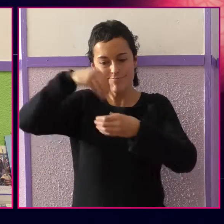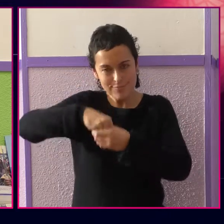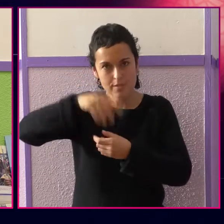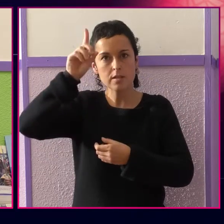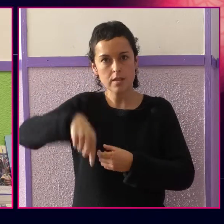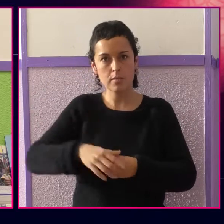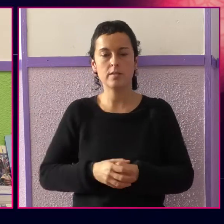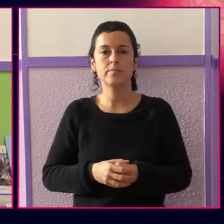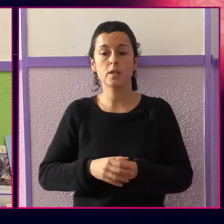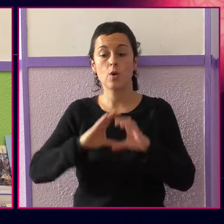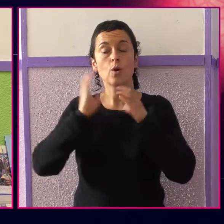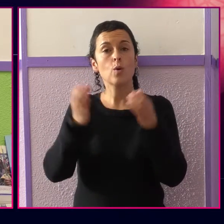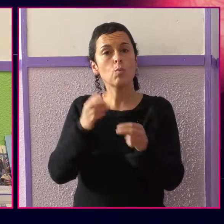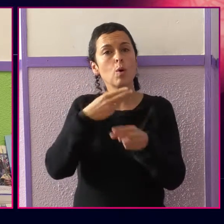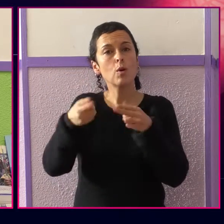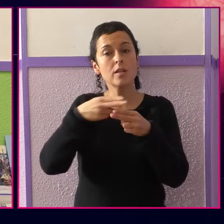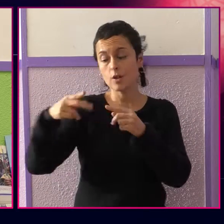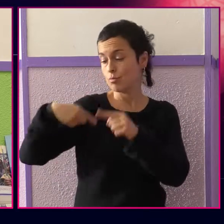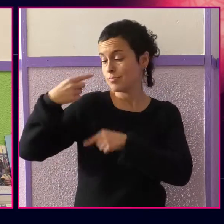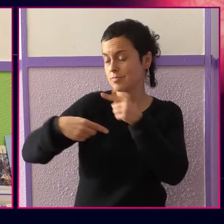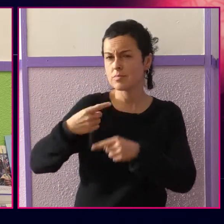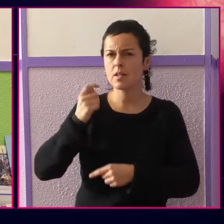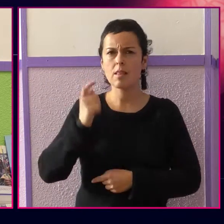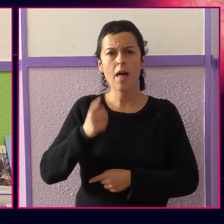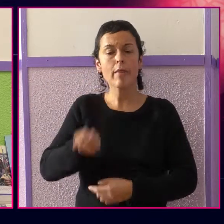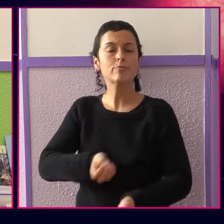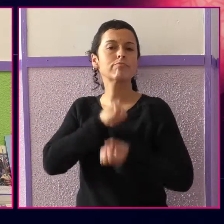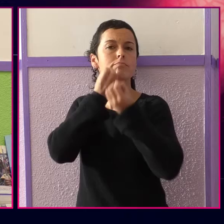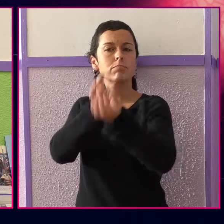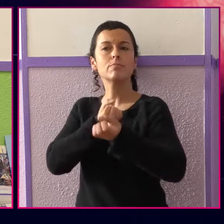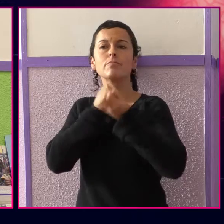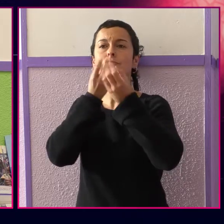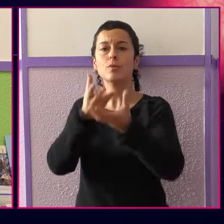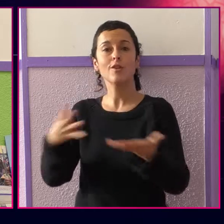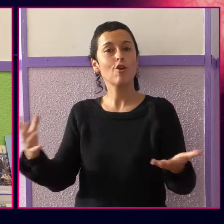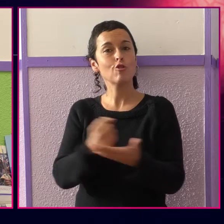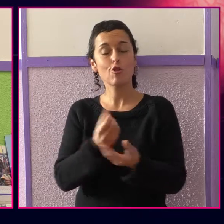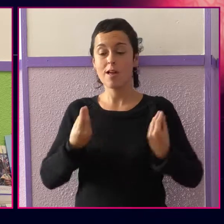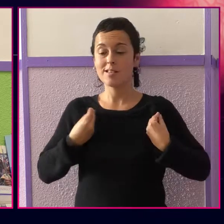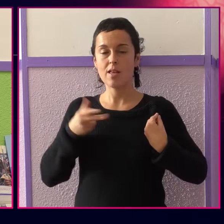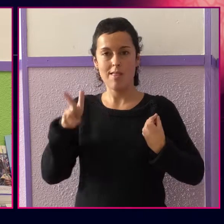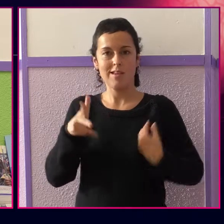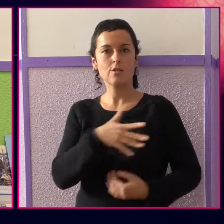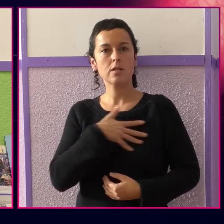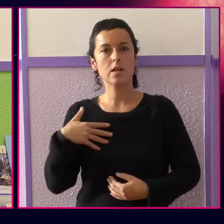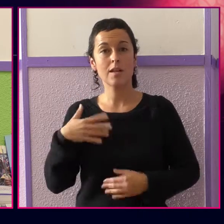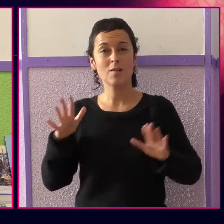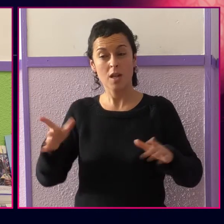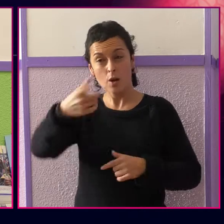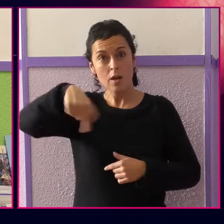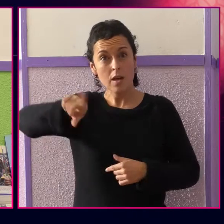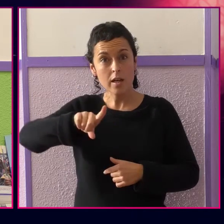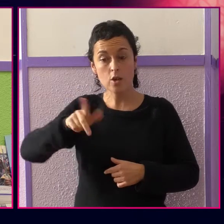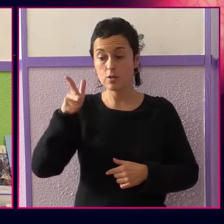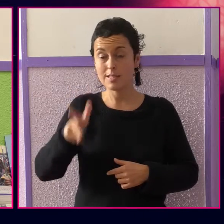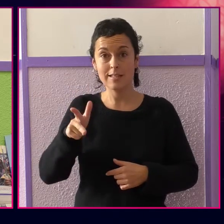anhelos. Sin embargo, suelen olvidar que el mayor y primero de los derechos debería haberse complementado con la coletilla de a